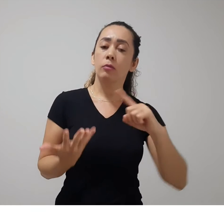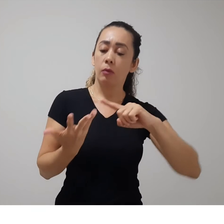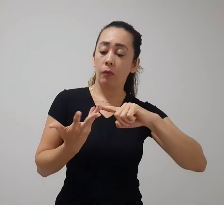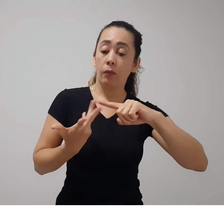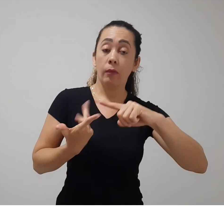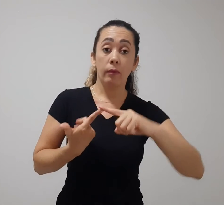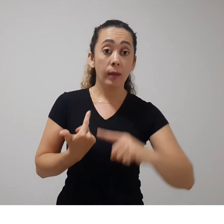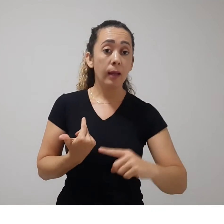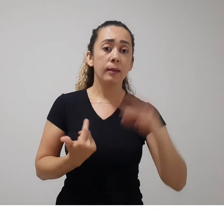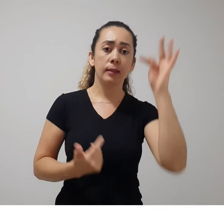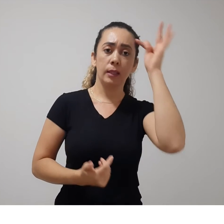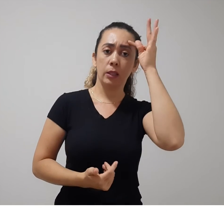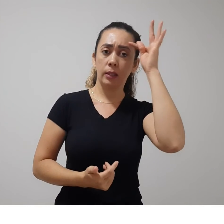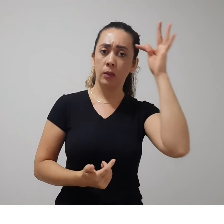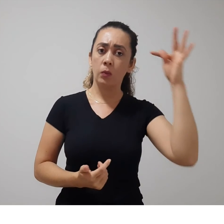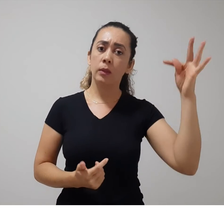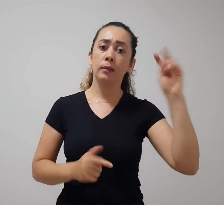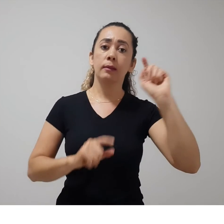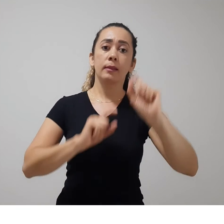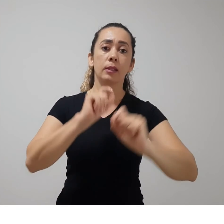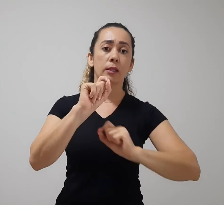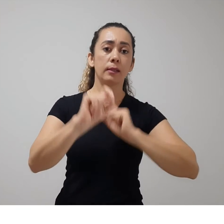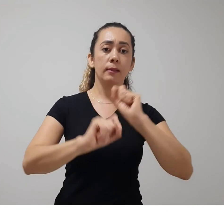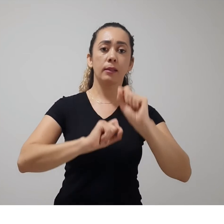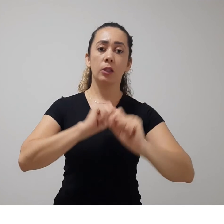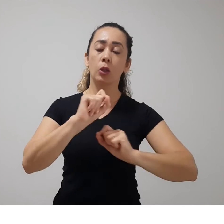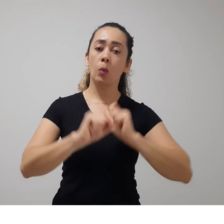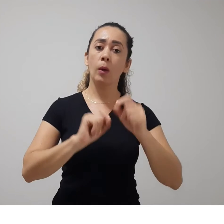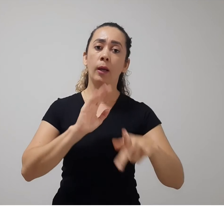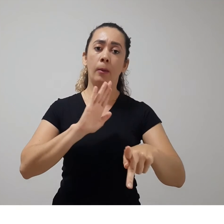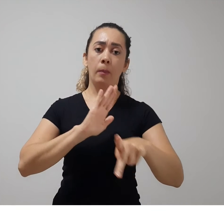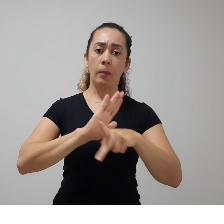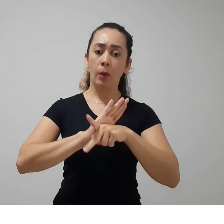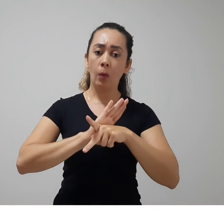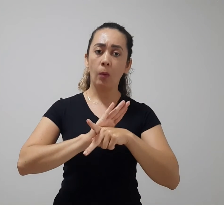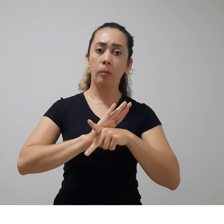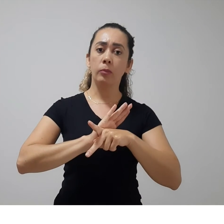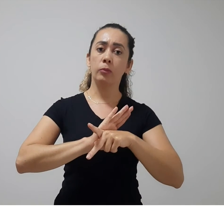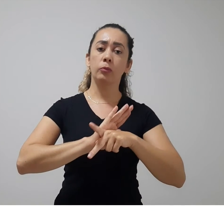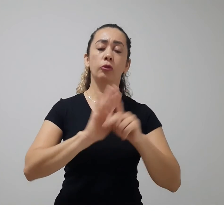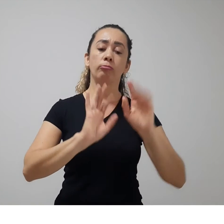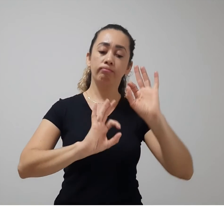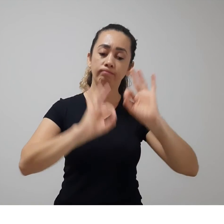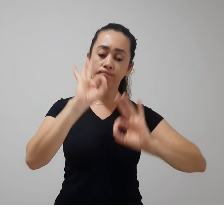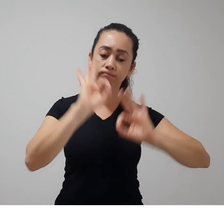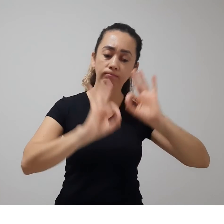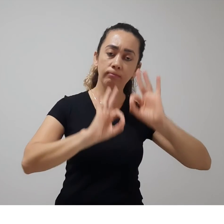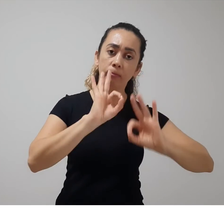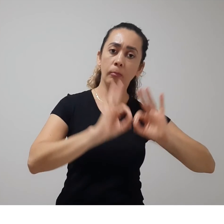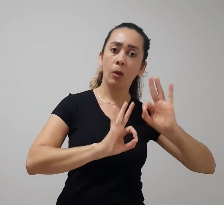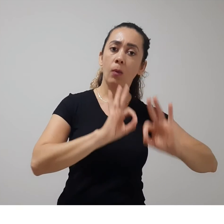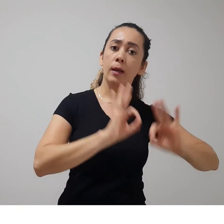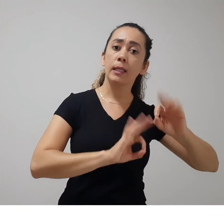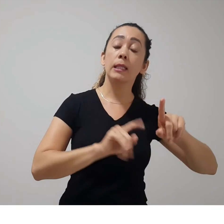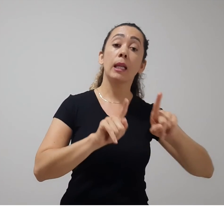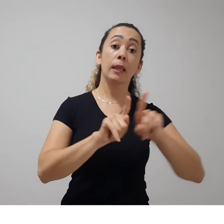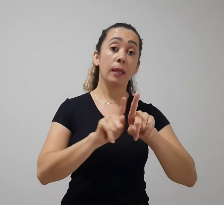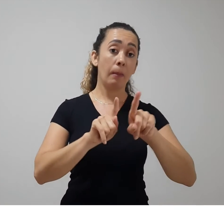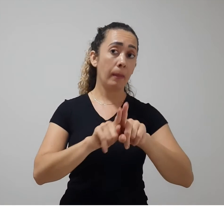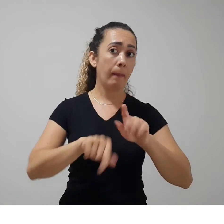chamadas de teorias construtivistas. Normalmente, elas já são mais conhecidas por